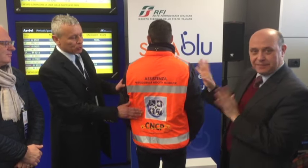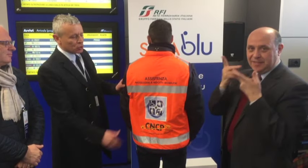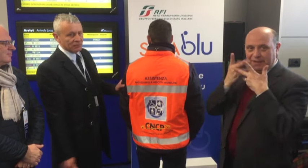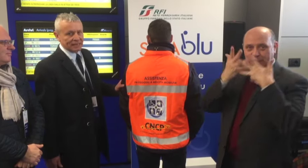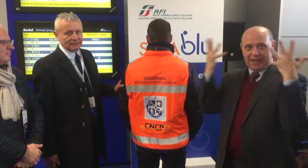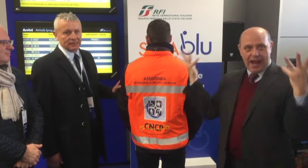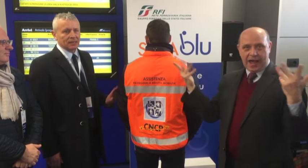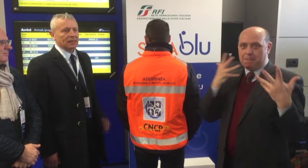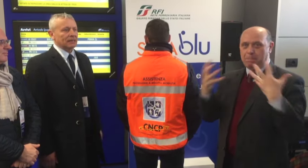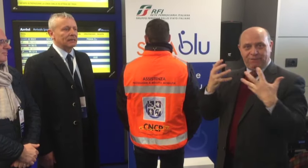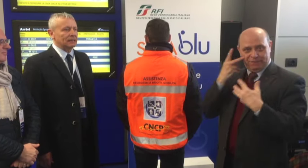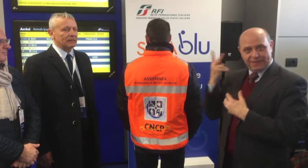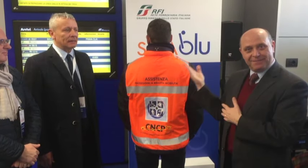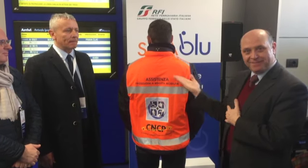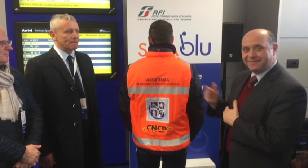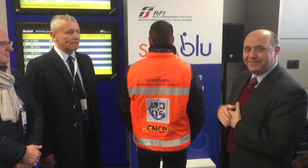posto di di me.